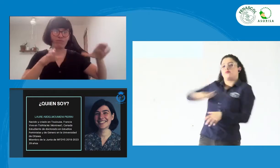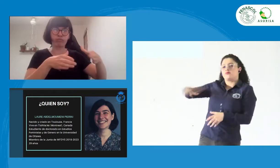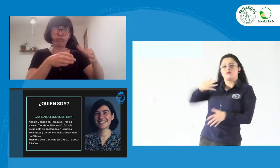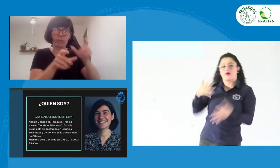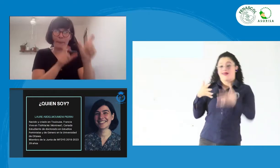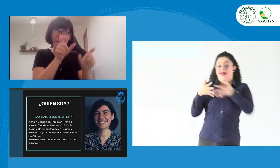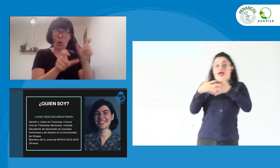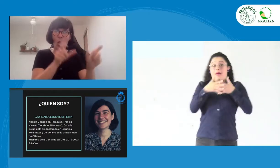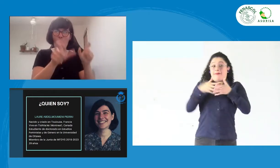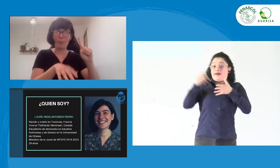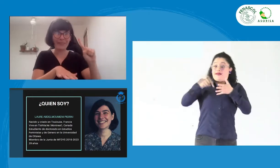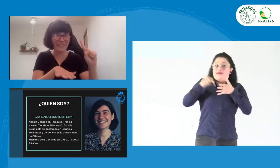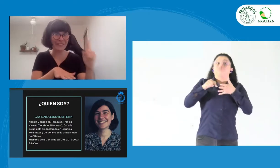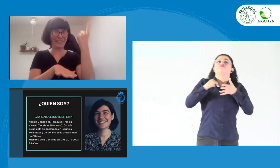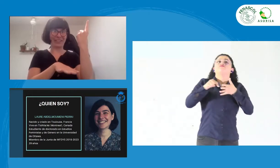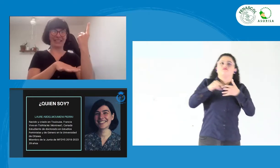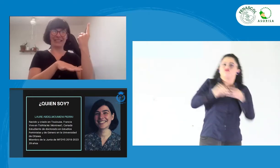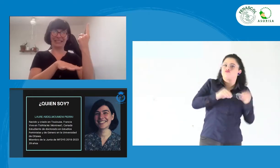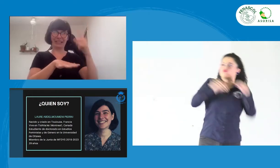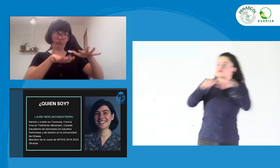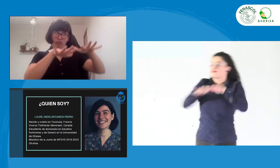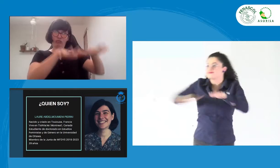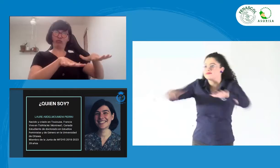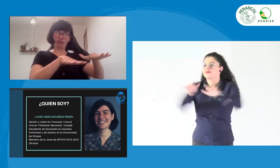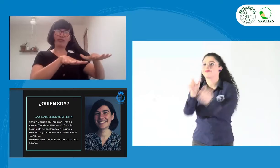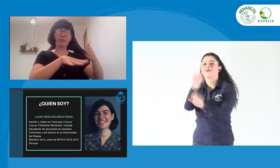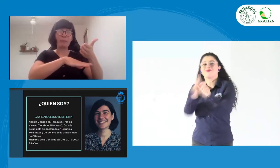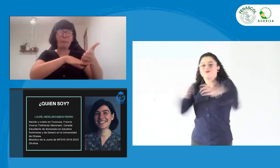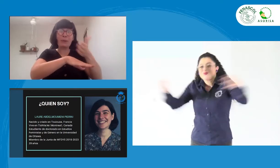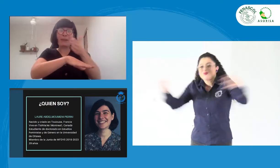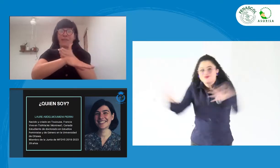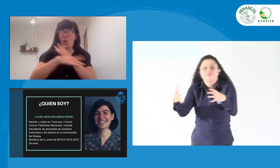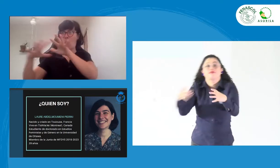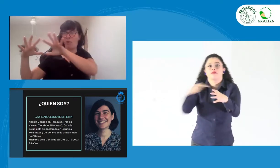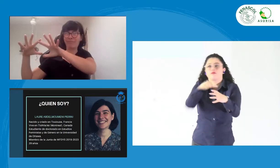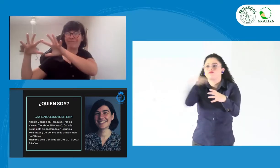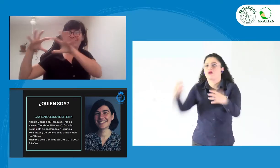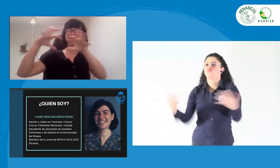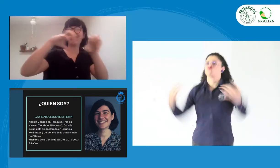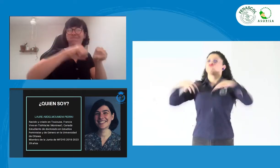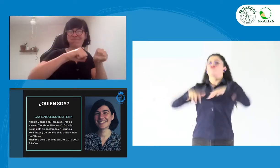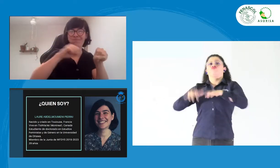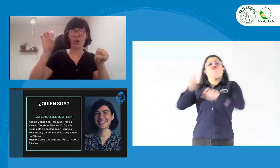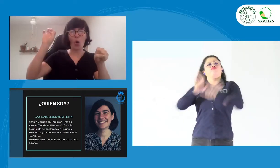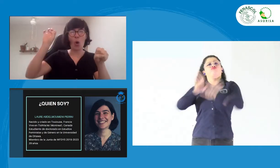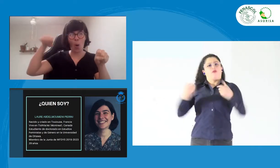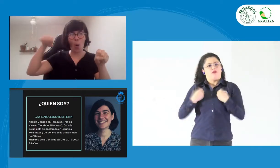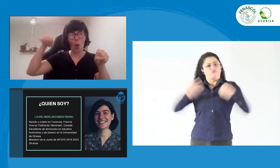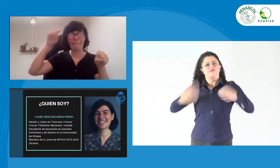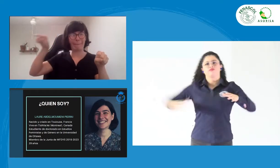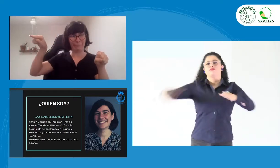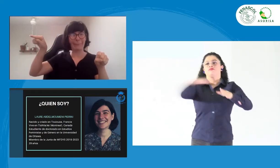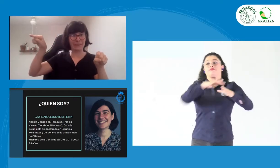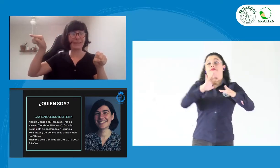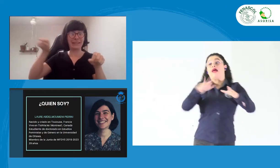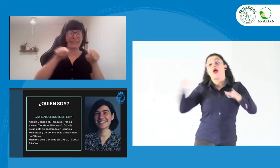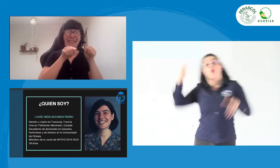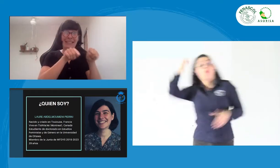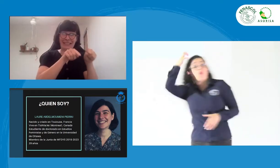Unidos, habían unas personas que sentaron ese territorio. Cuando llegaron los colonizadores